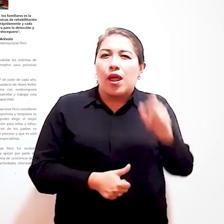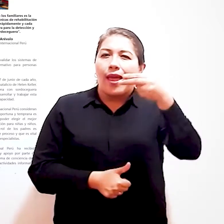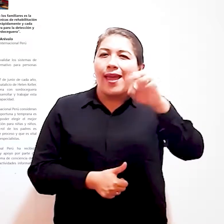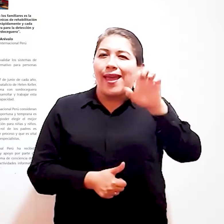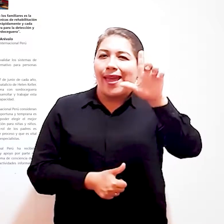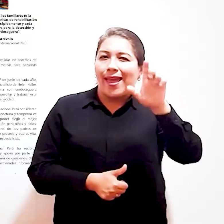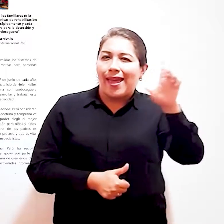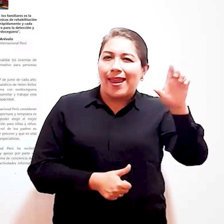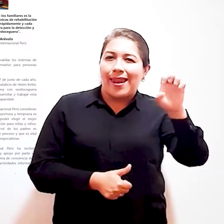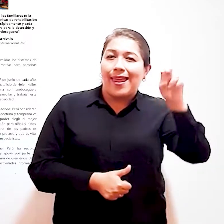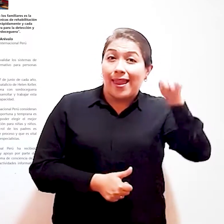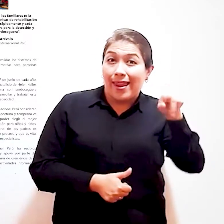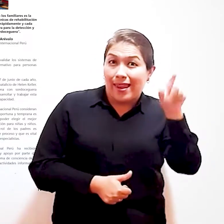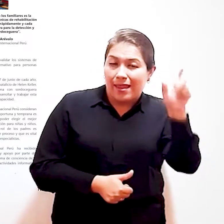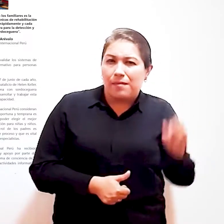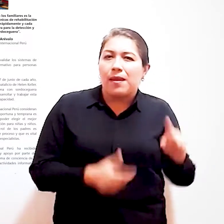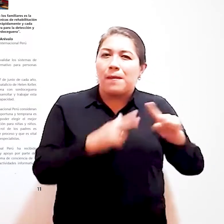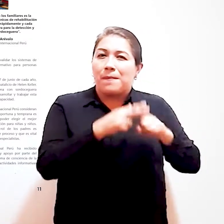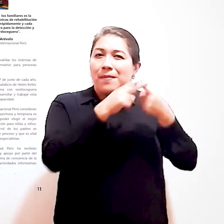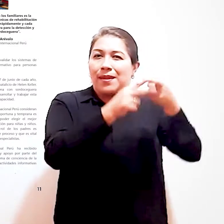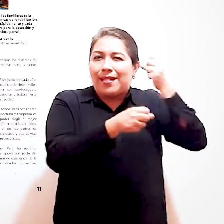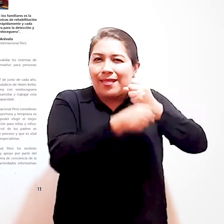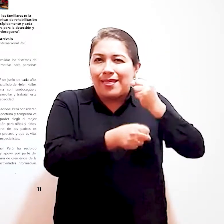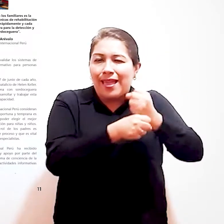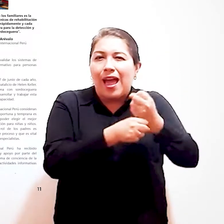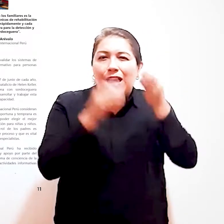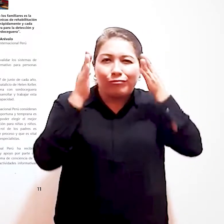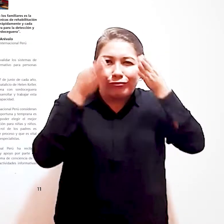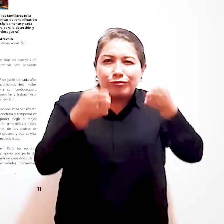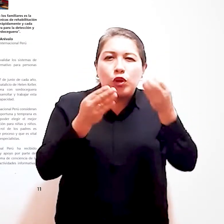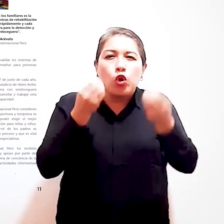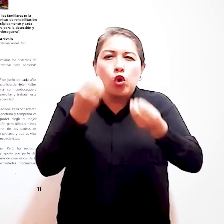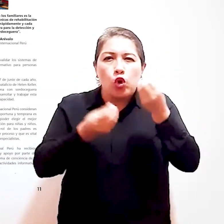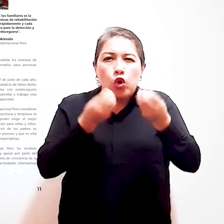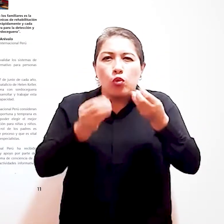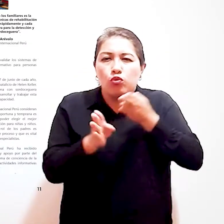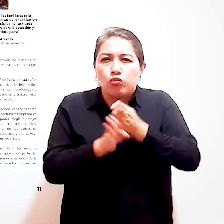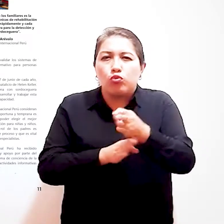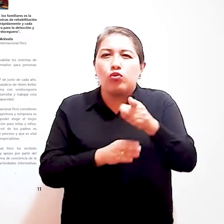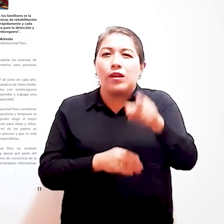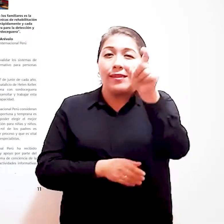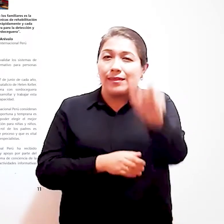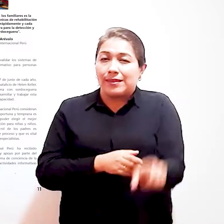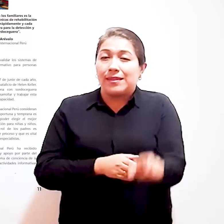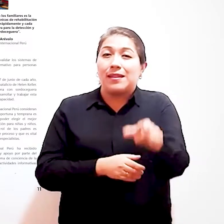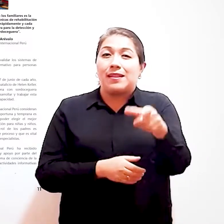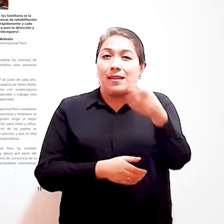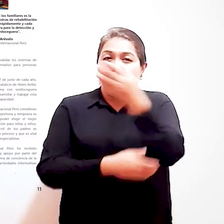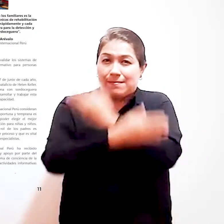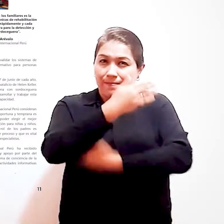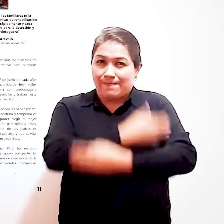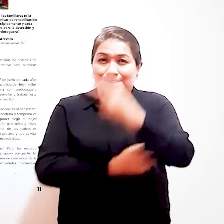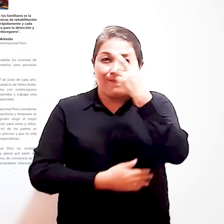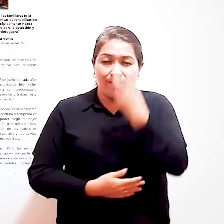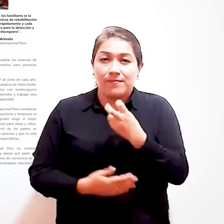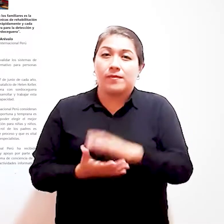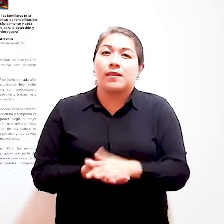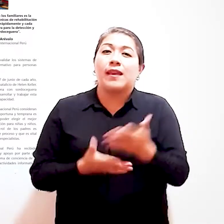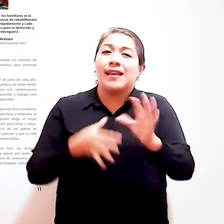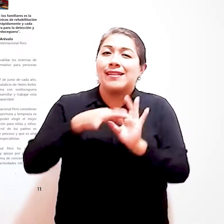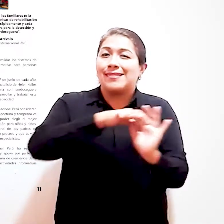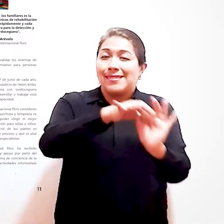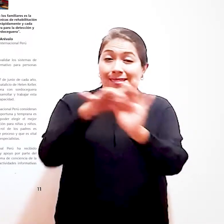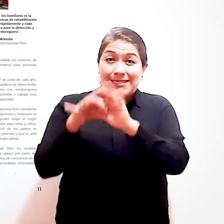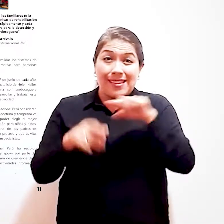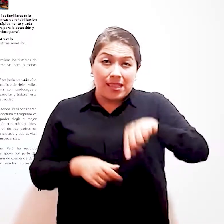Keller la primera persona con sordo ceguera que empezó a desarrollar y trabajar esta temática de la discapacidad Desde